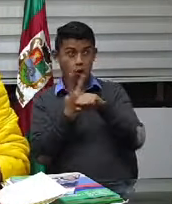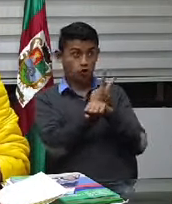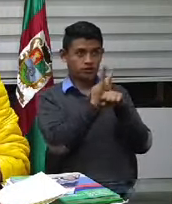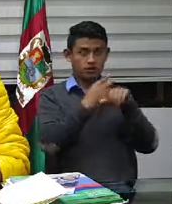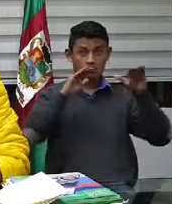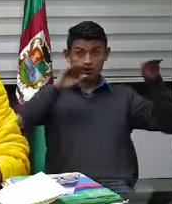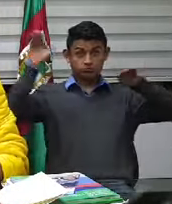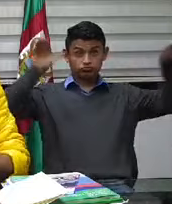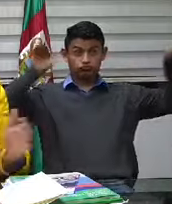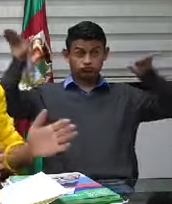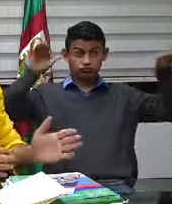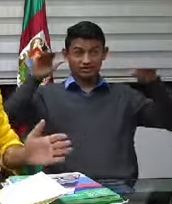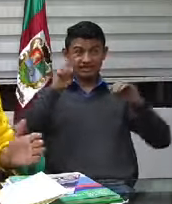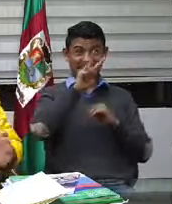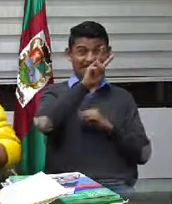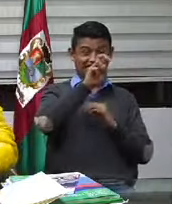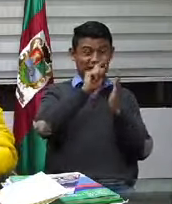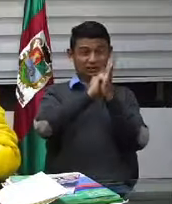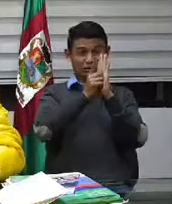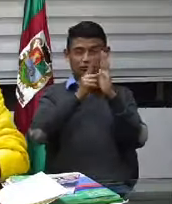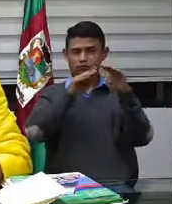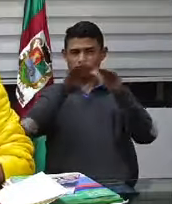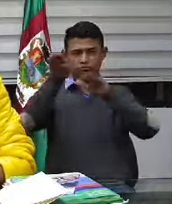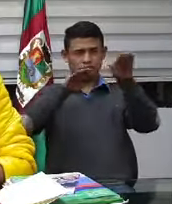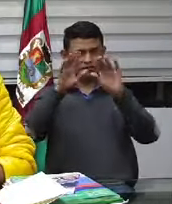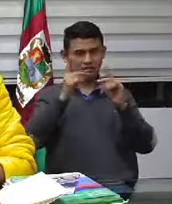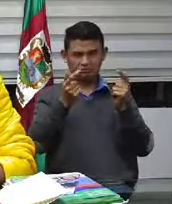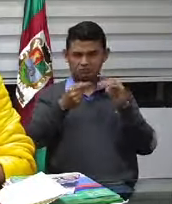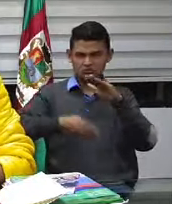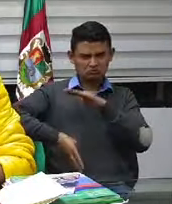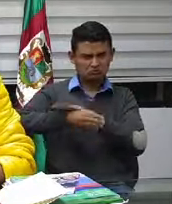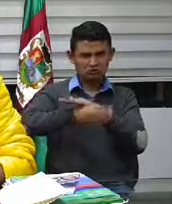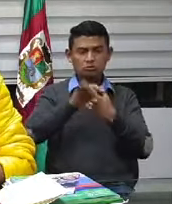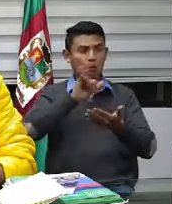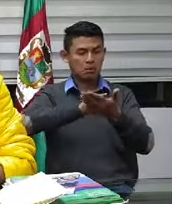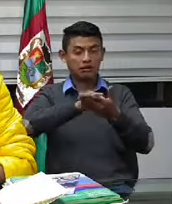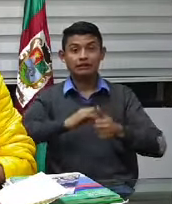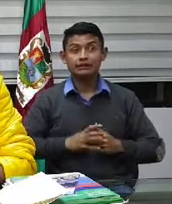sigue funcionando todo lo otro que traíamos sigue funcionando